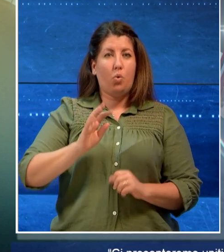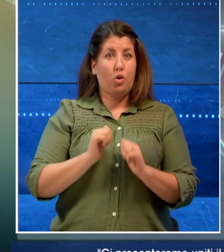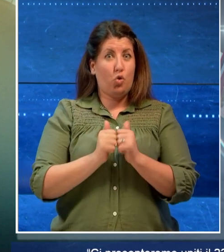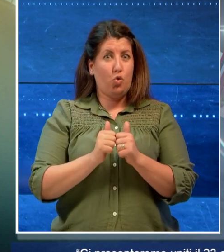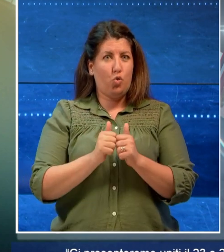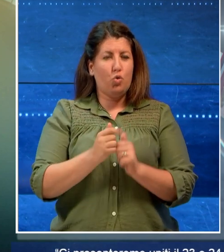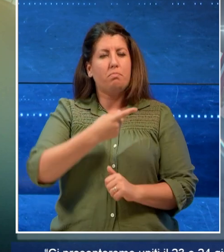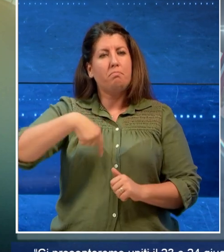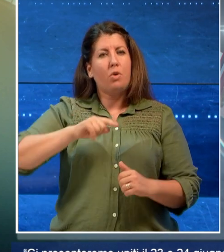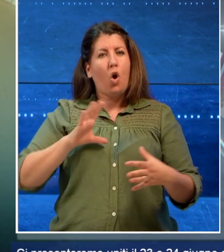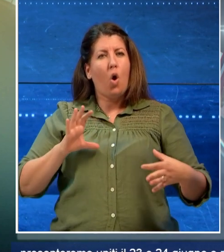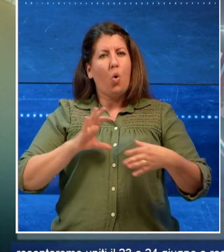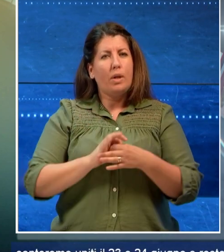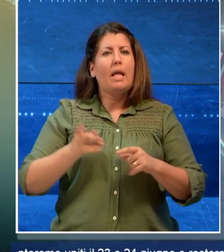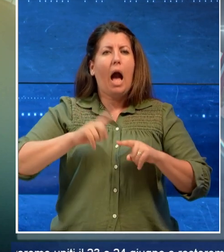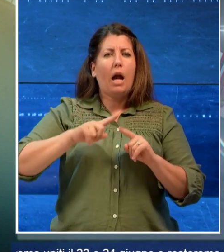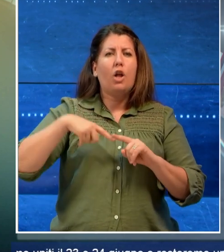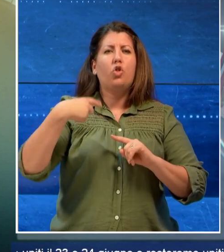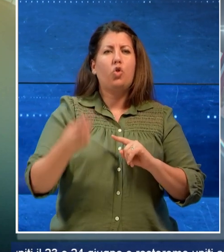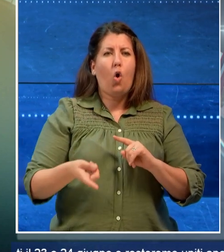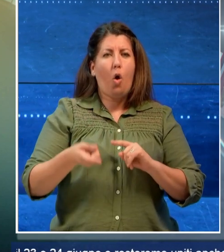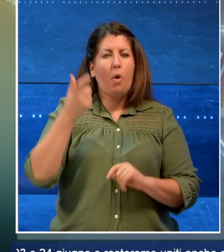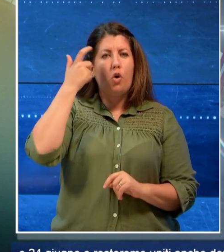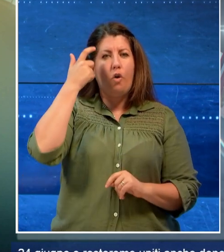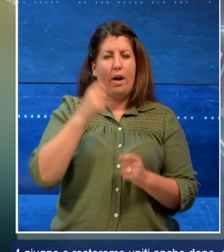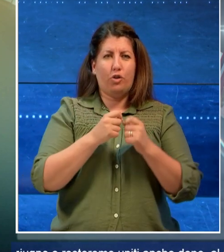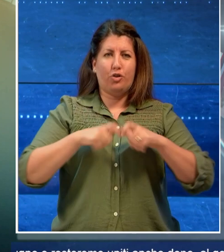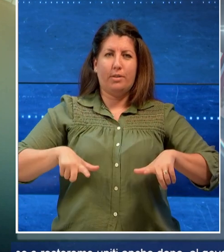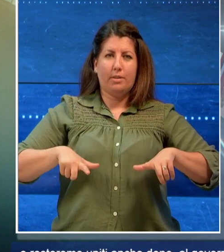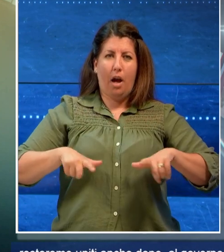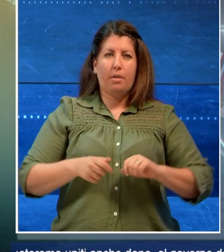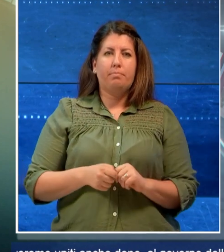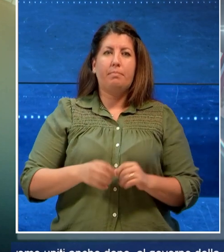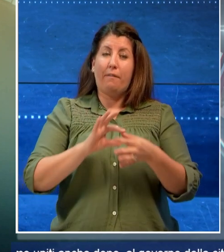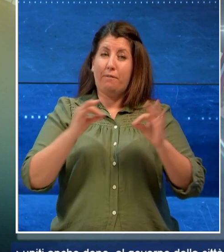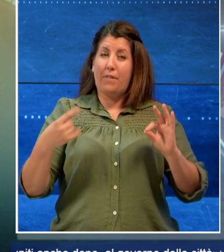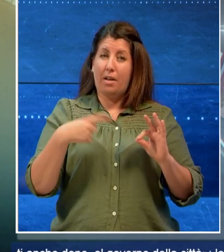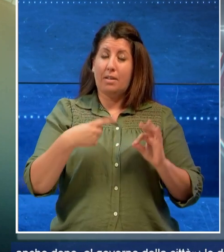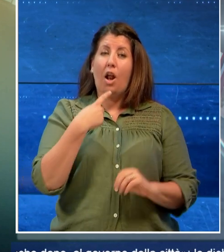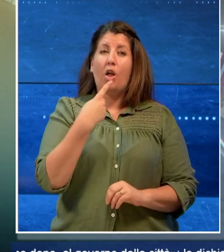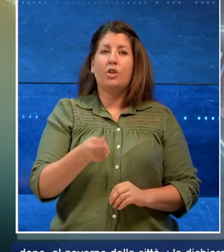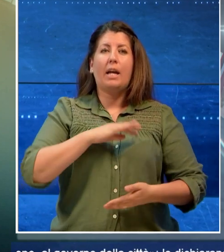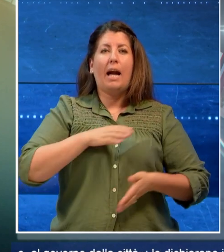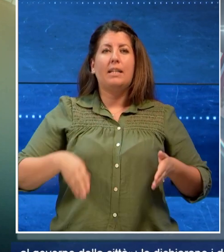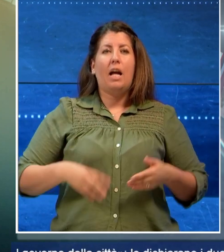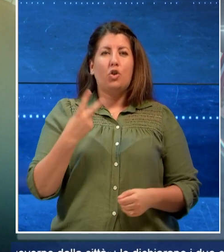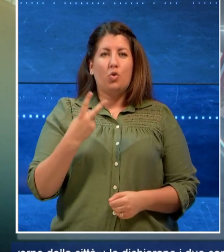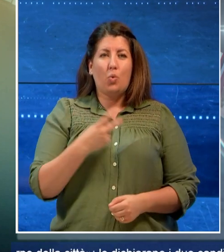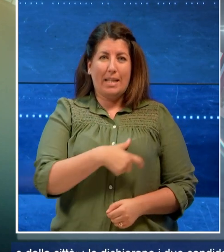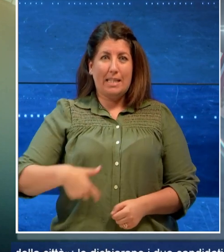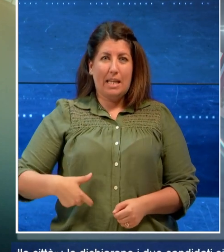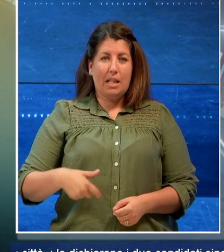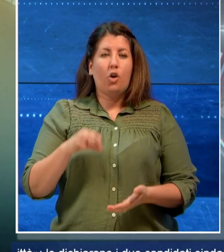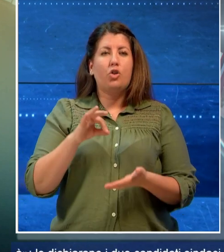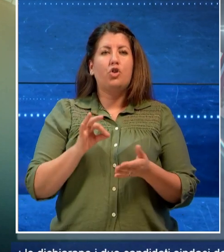uniti anche dopo al governo della città. Lo dichiarano i due candidati sindaci del